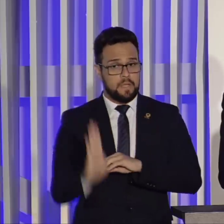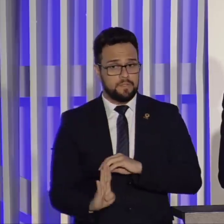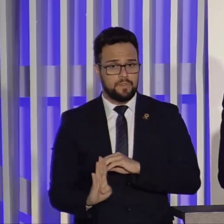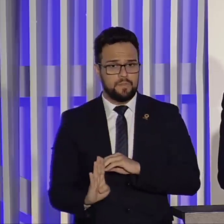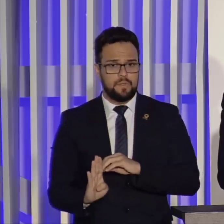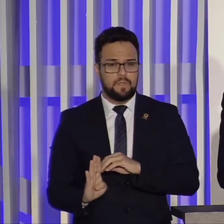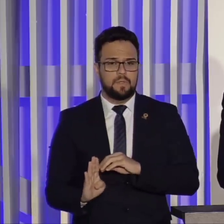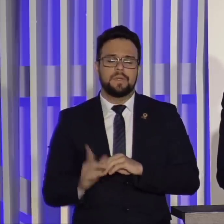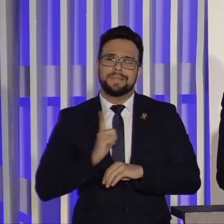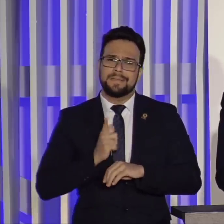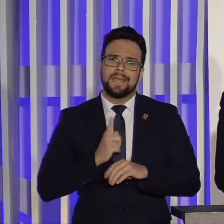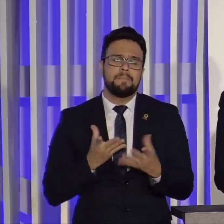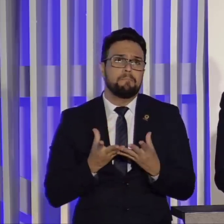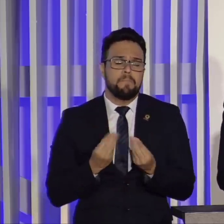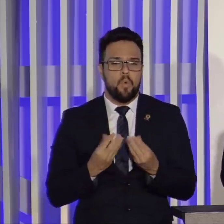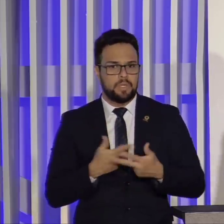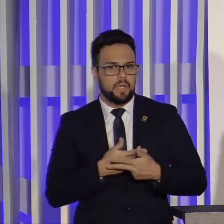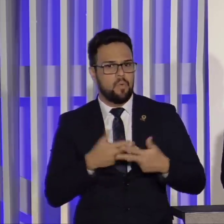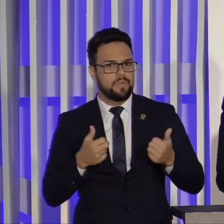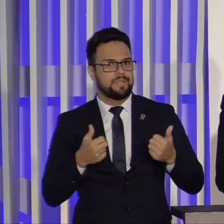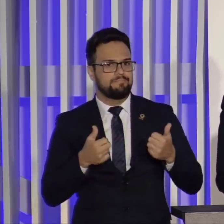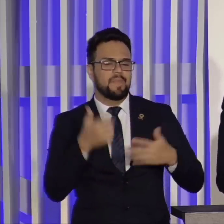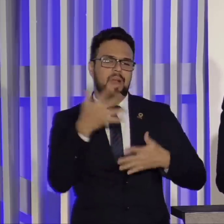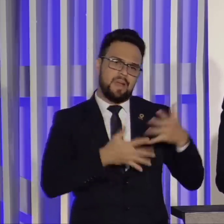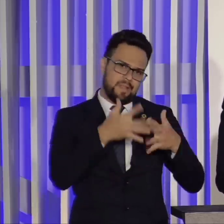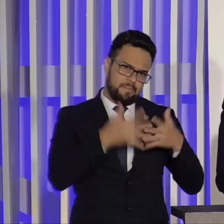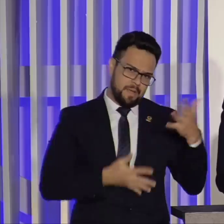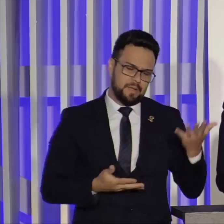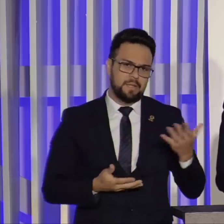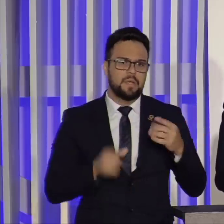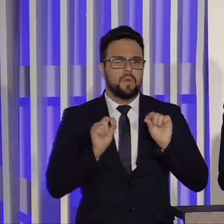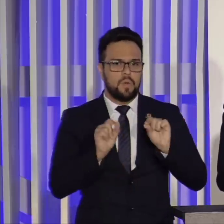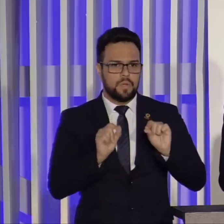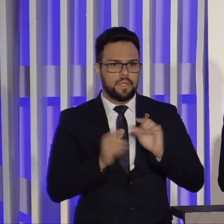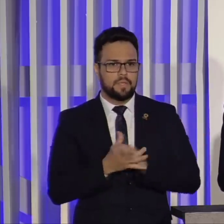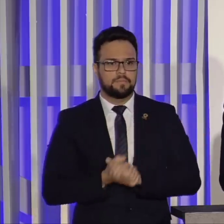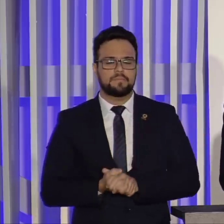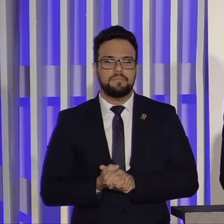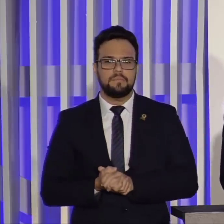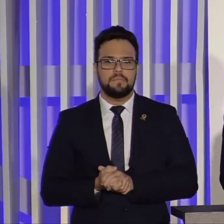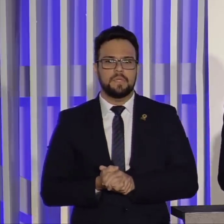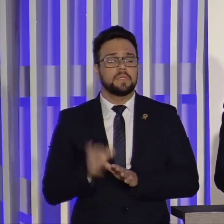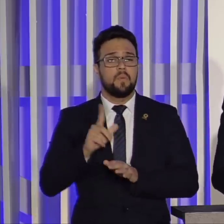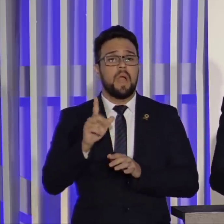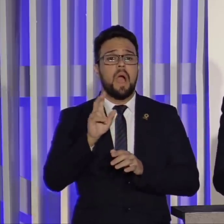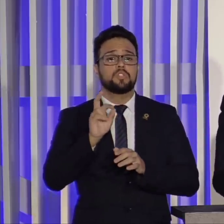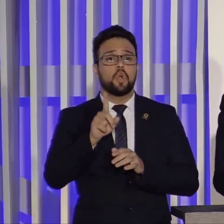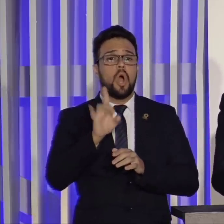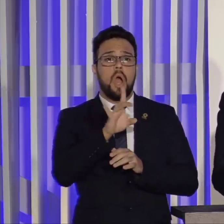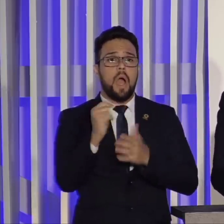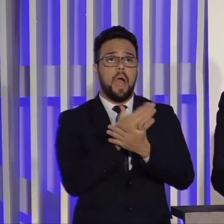tem muita, mas muita coisa que nos atrapalha. O aparelhamento não é apenas de algumas pessoas, é de